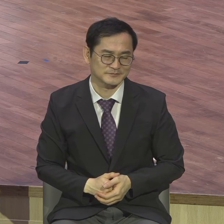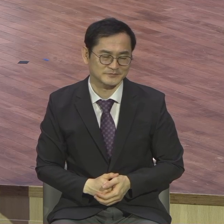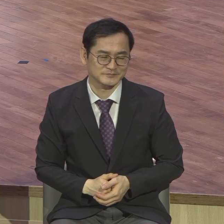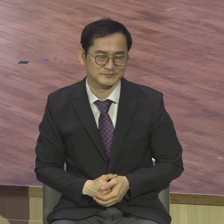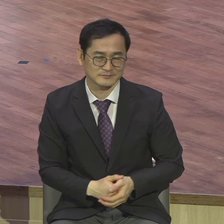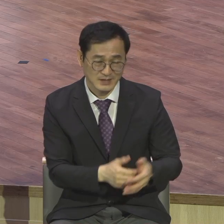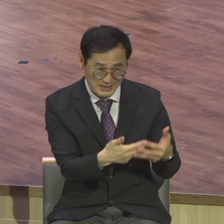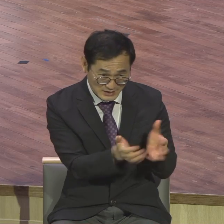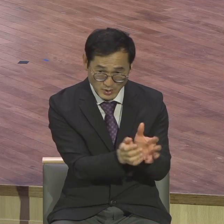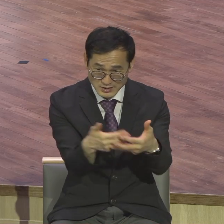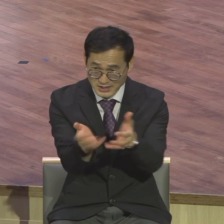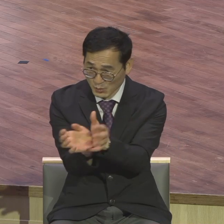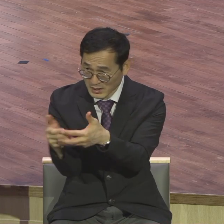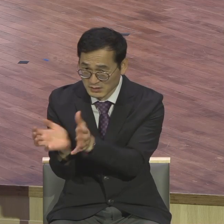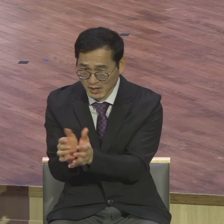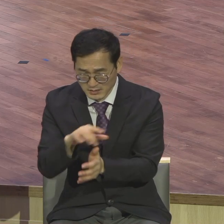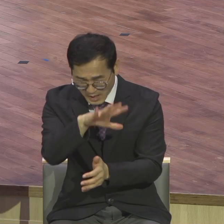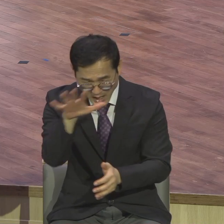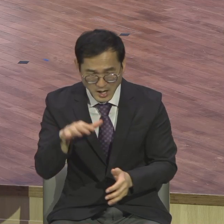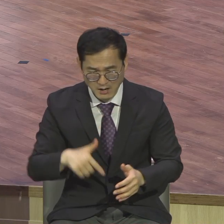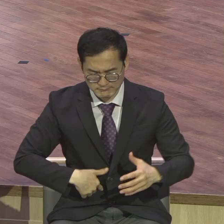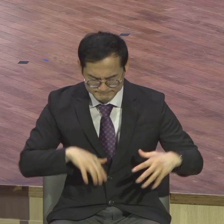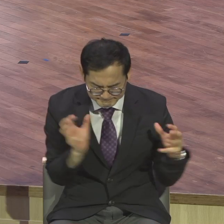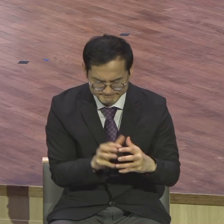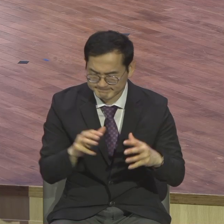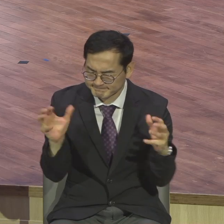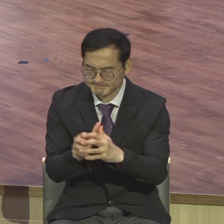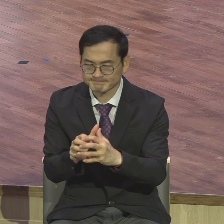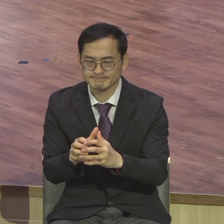부서 모든 다락방 모든 현장